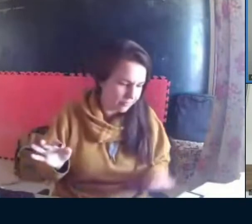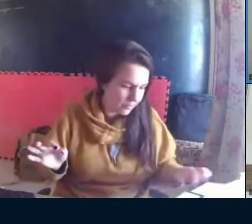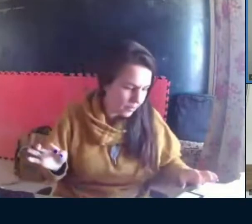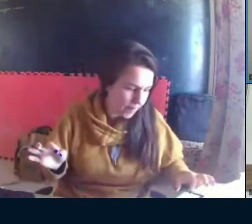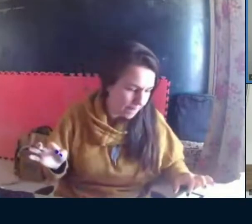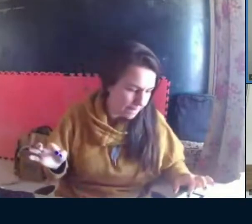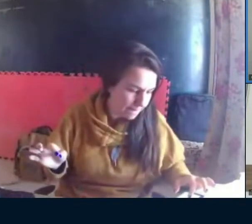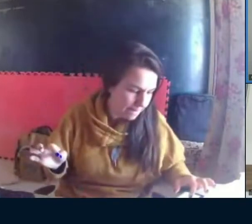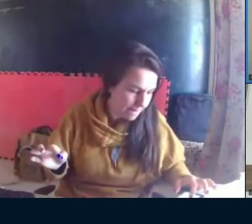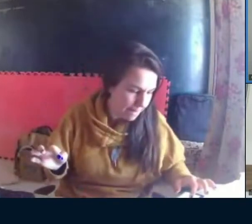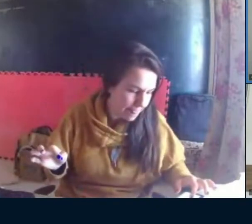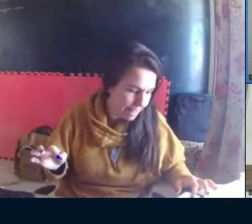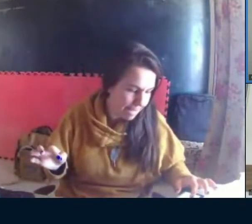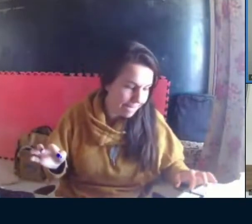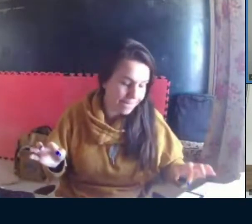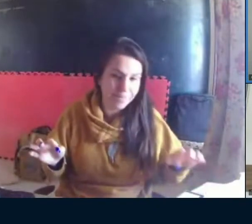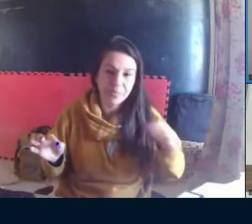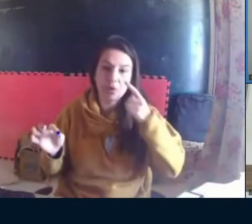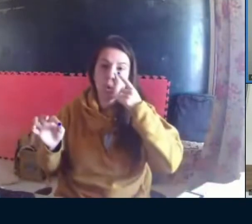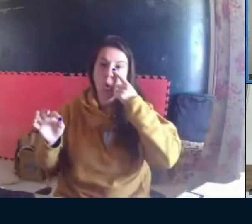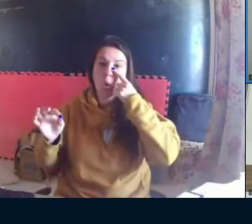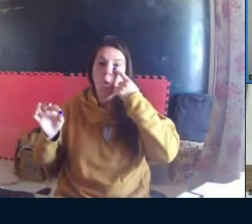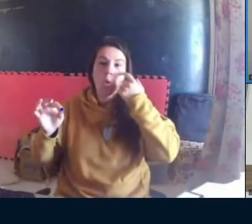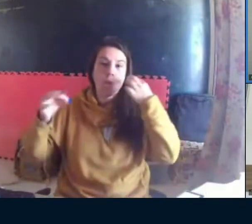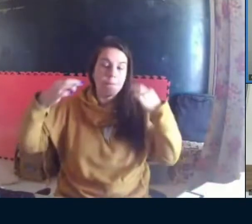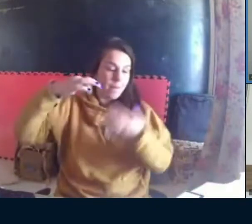seria essa que você citou?